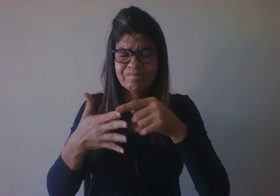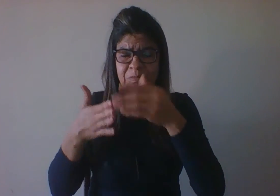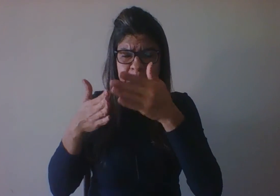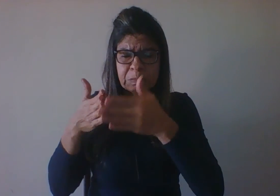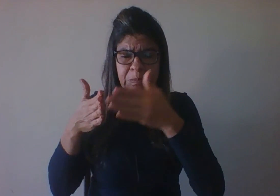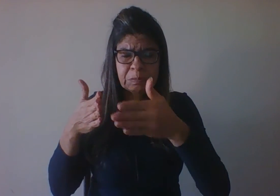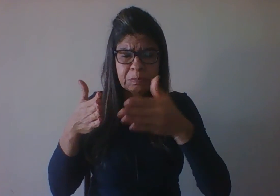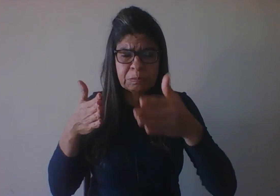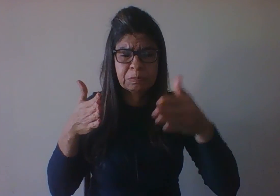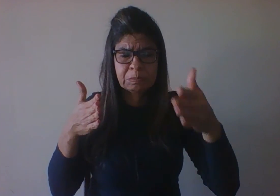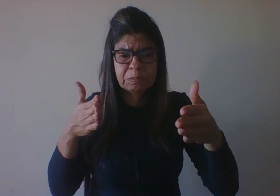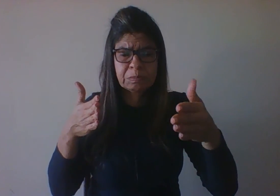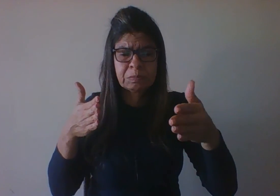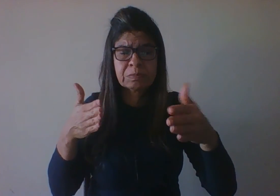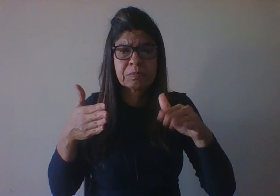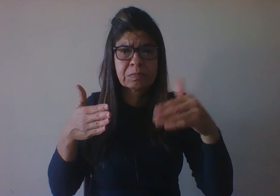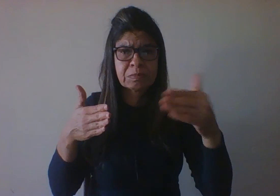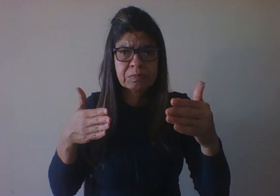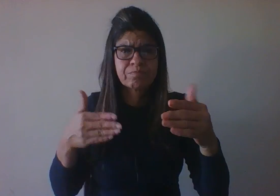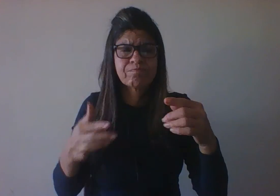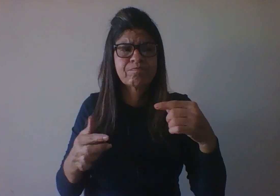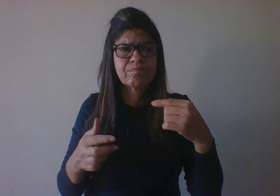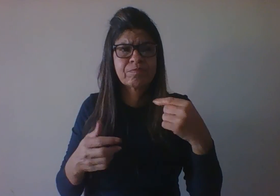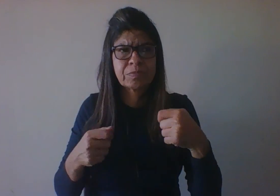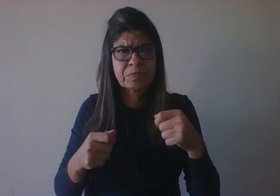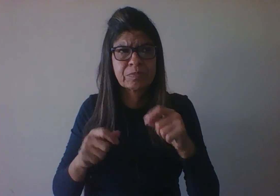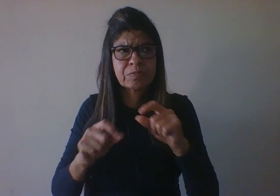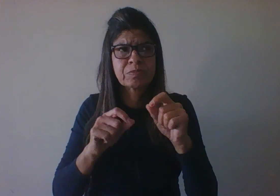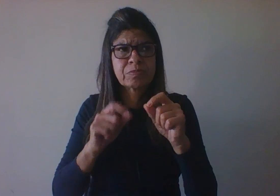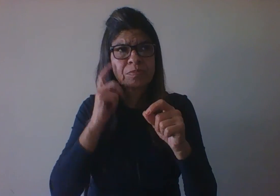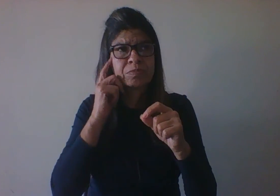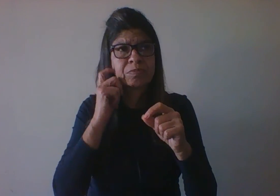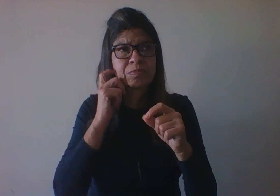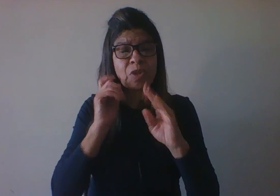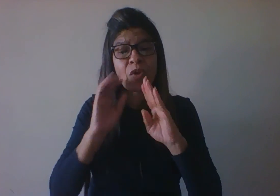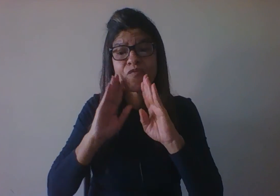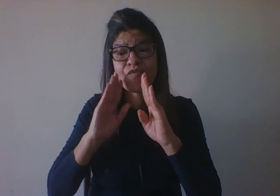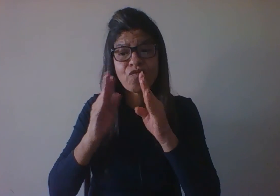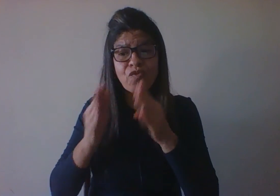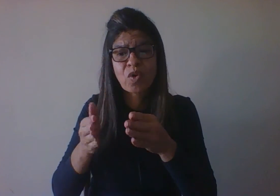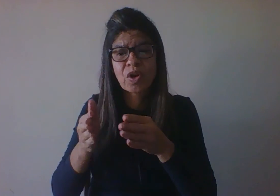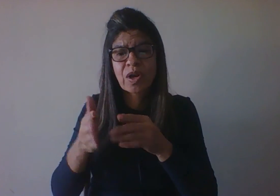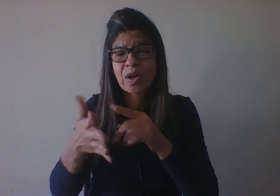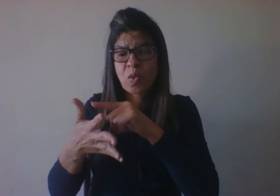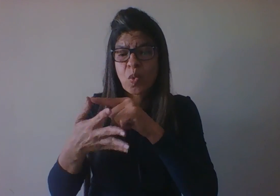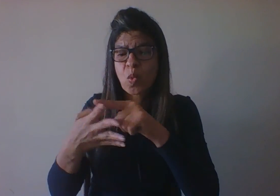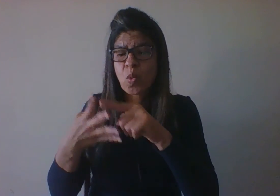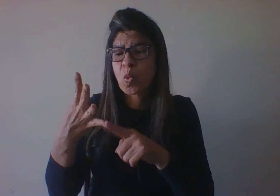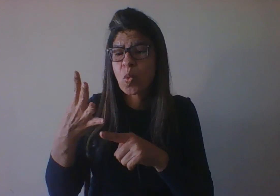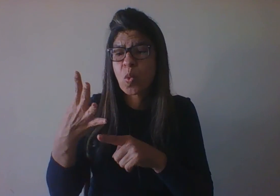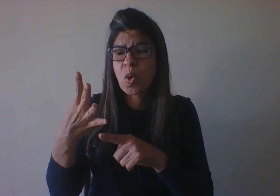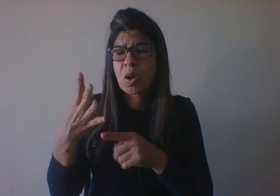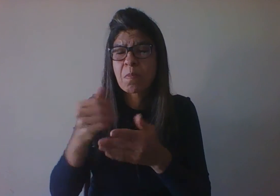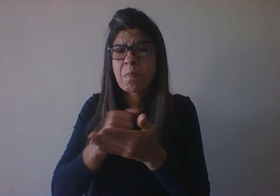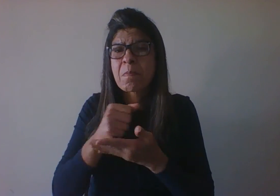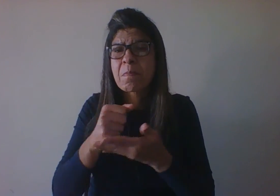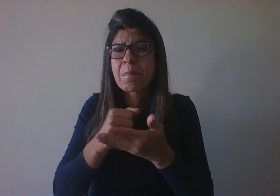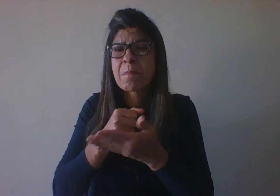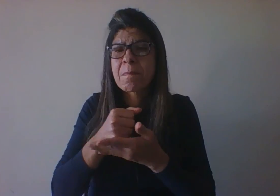efeito de estudo, então, a gente costuma abordá-lo a partir de quatro aspectos básicos. Então, pensando nos aspectos, nós temos o